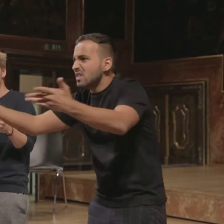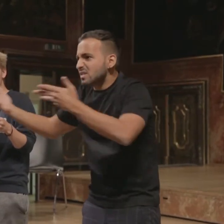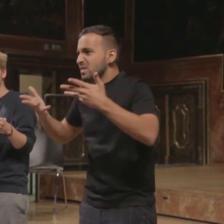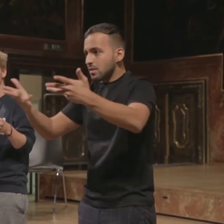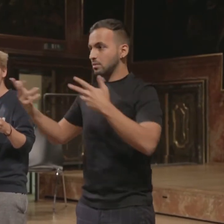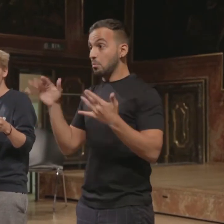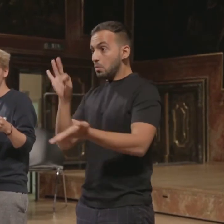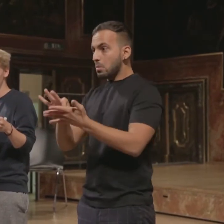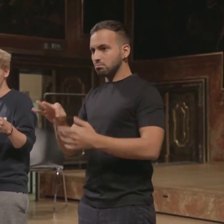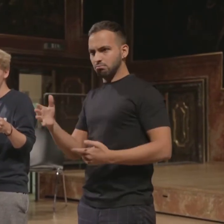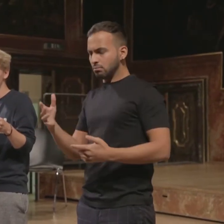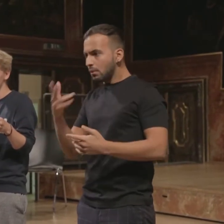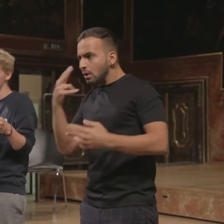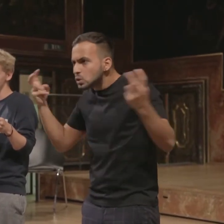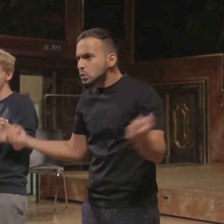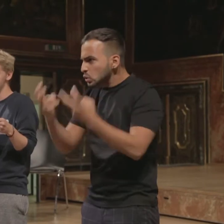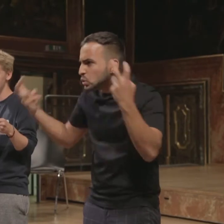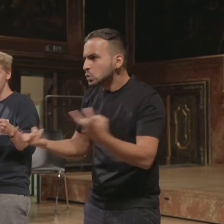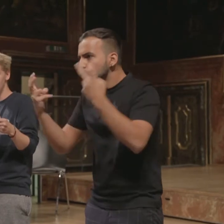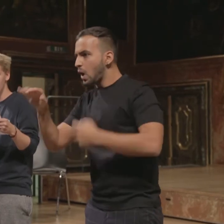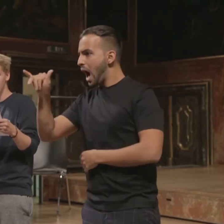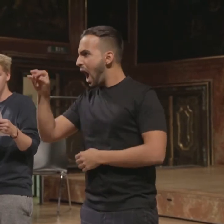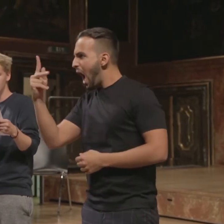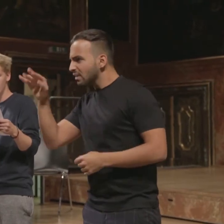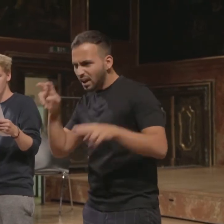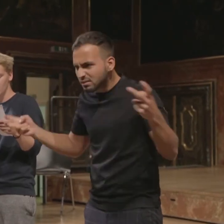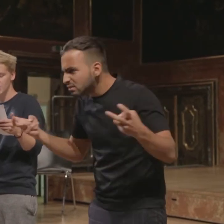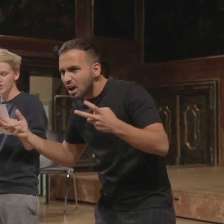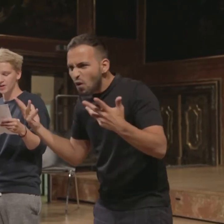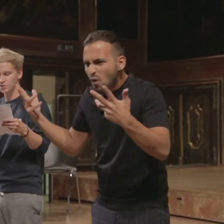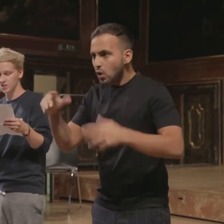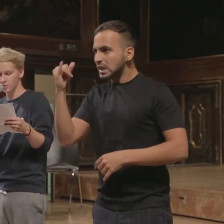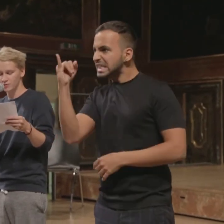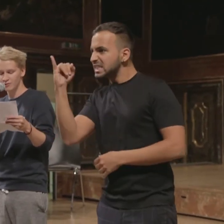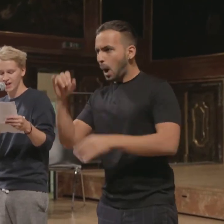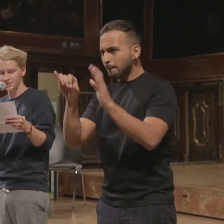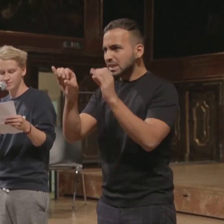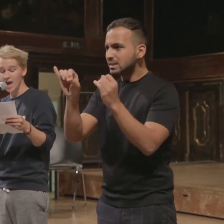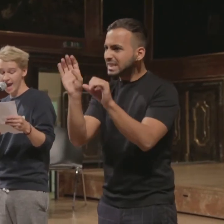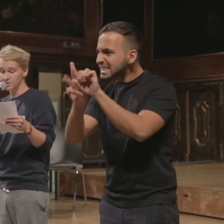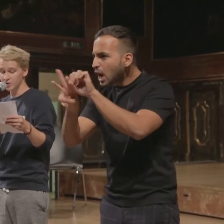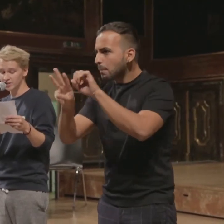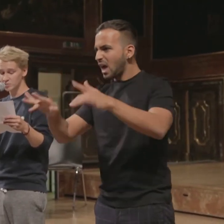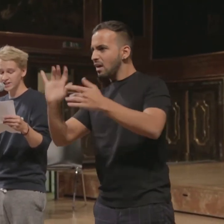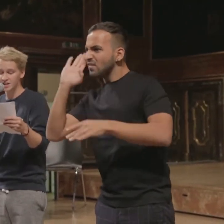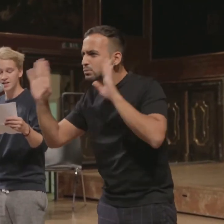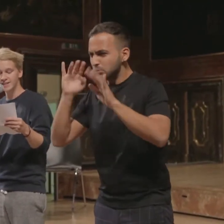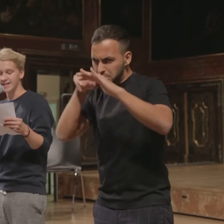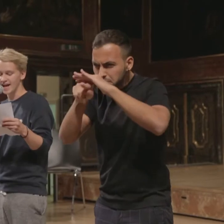da man Anke online nicht aufspüren konnte und die alte Hilde weder einen Instagram-Account noch ein Twitter-Profil fand. Einen Monat später war Tante